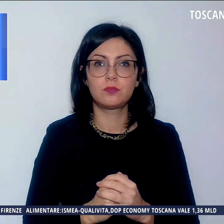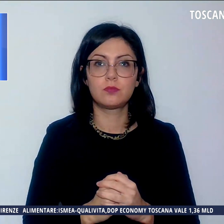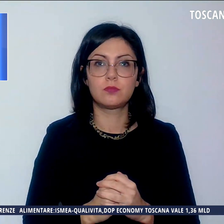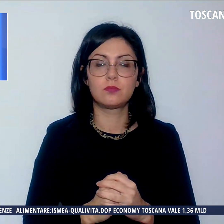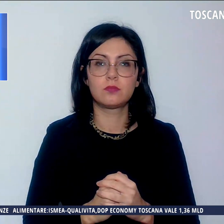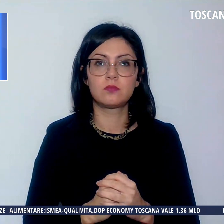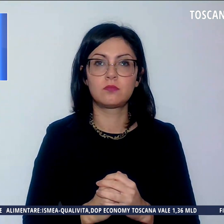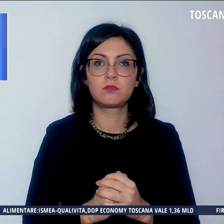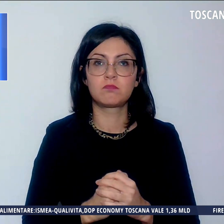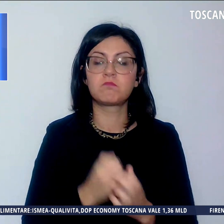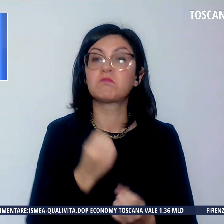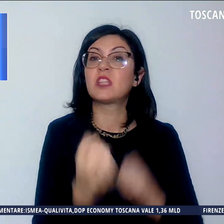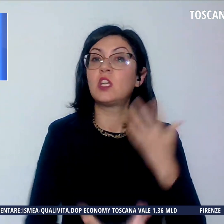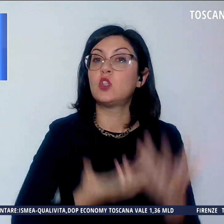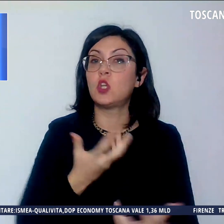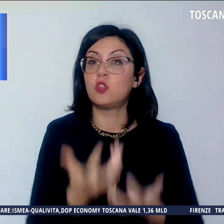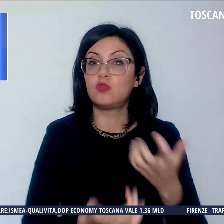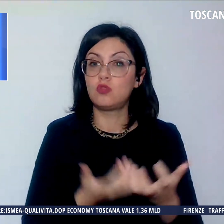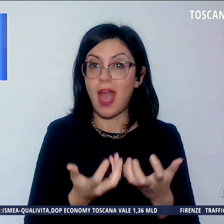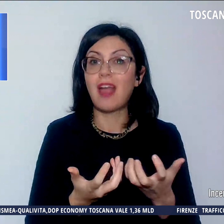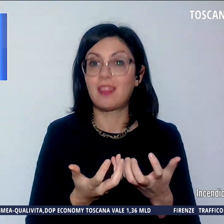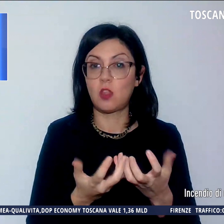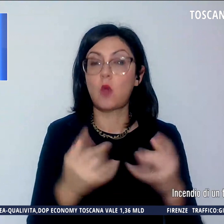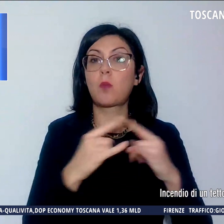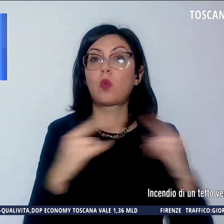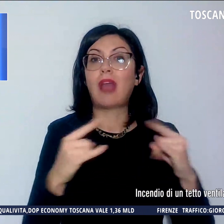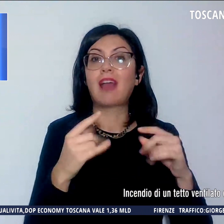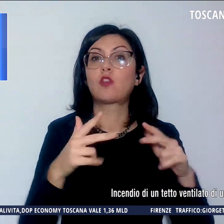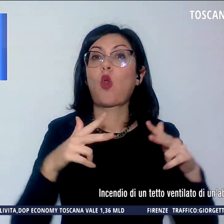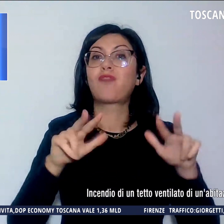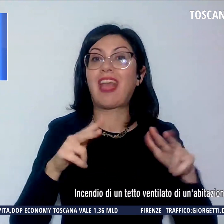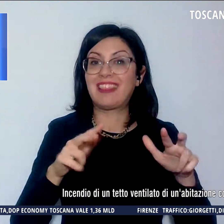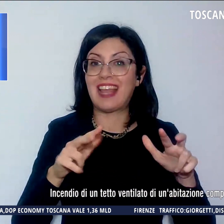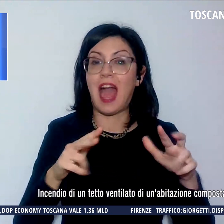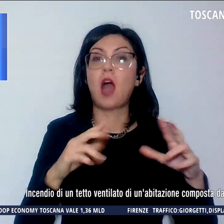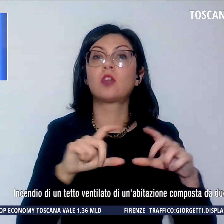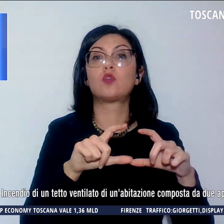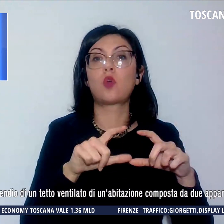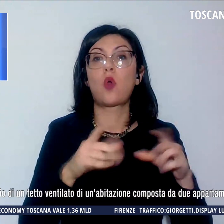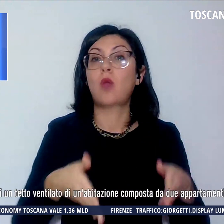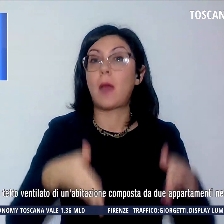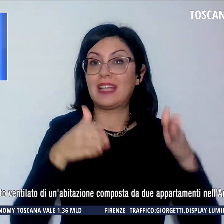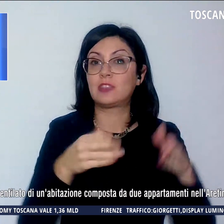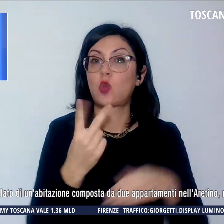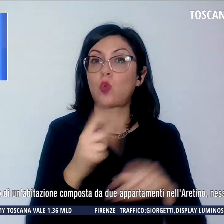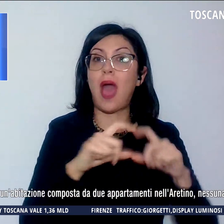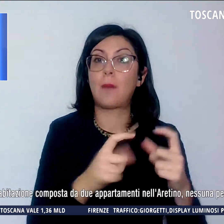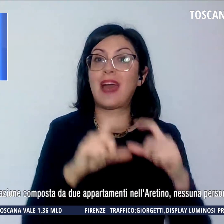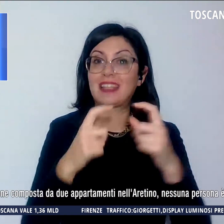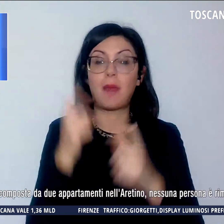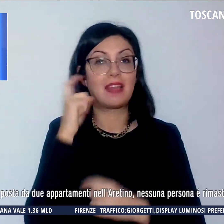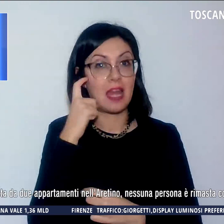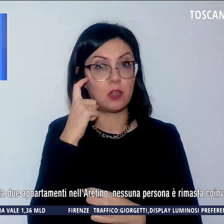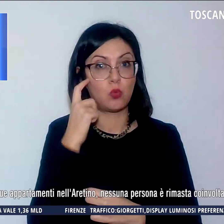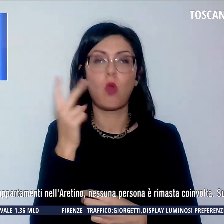Incendio in un tetto ventilato di un'abitazione composta da due appartamenti nell'Aretino. Nessuna persona,